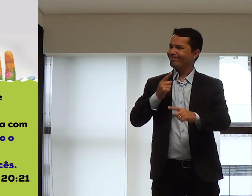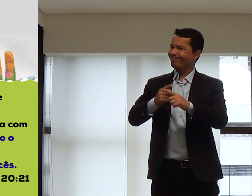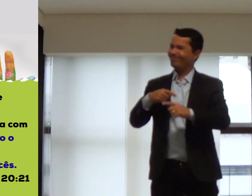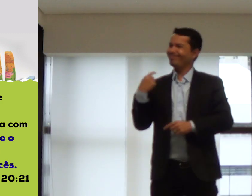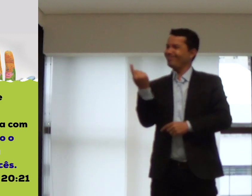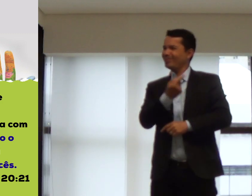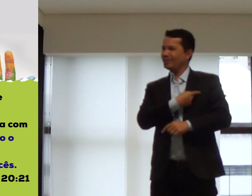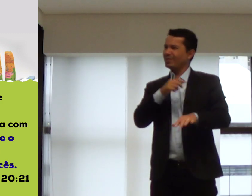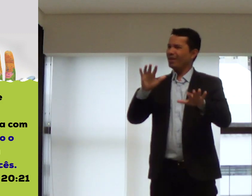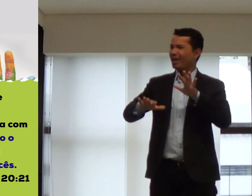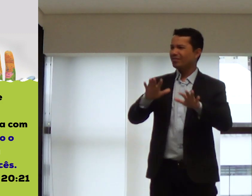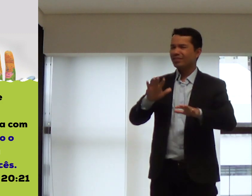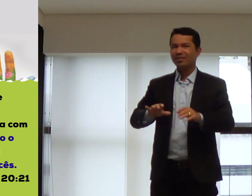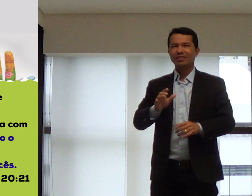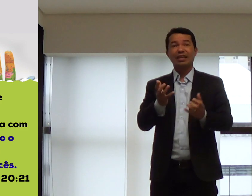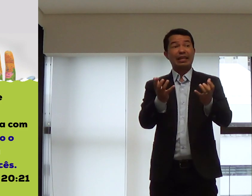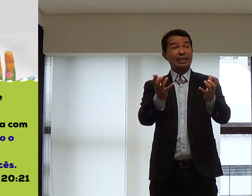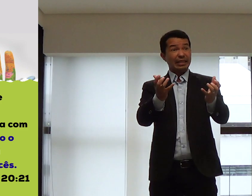esse belo amor, esse bonito amor.